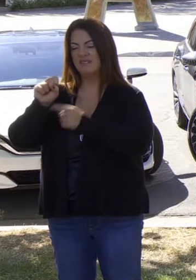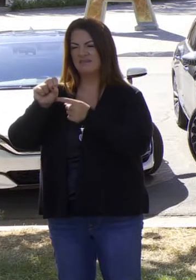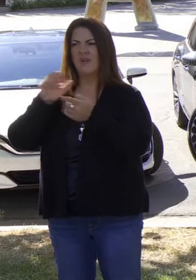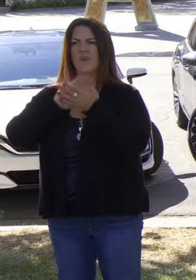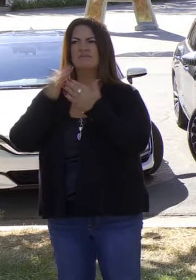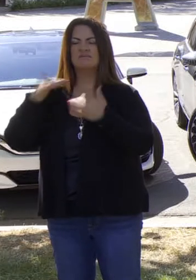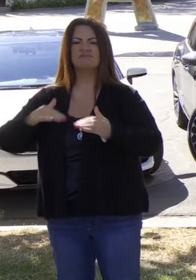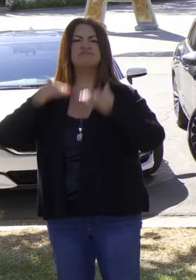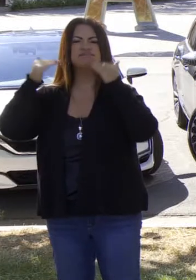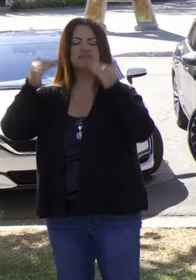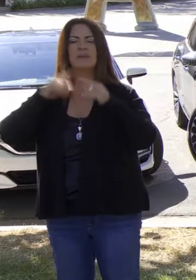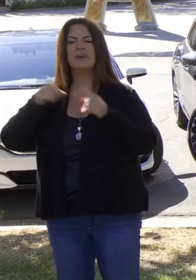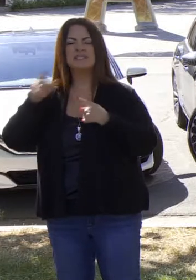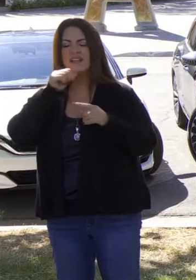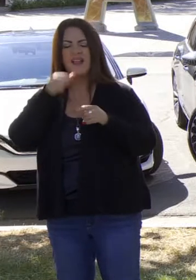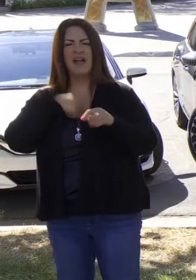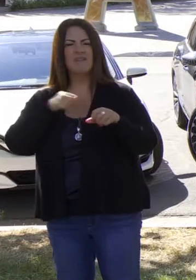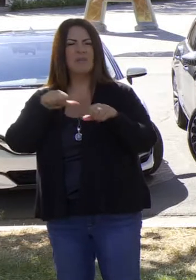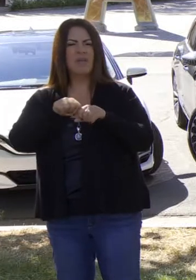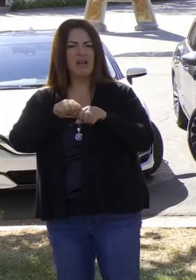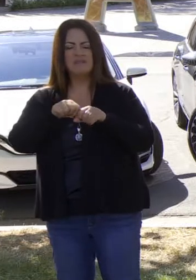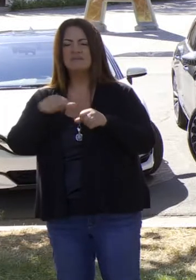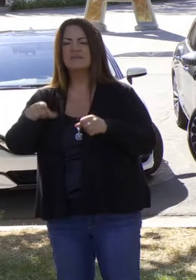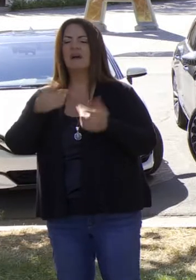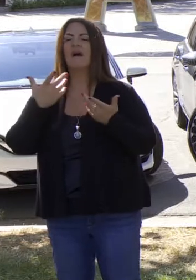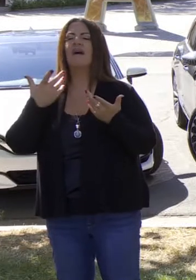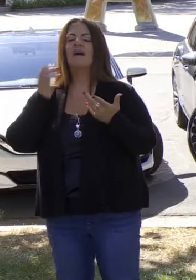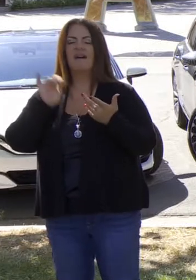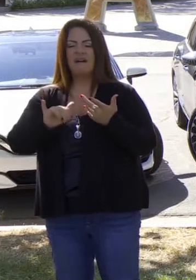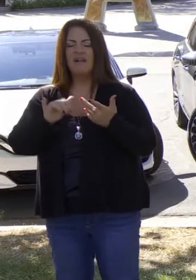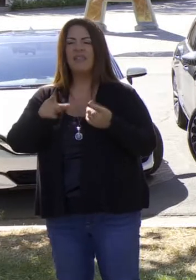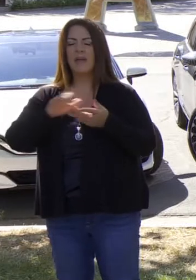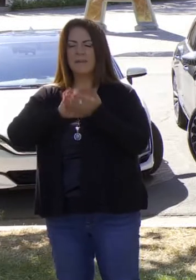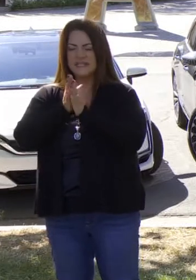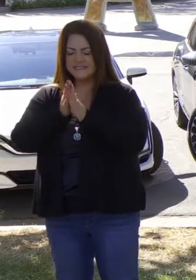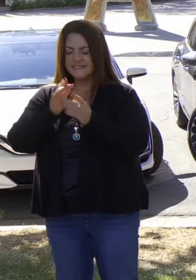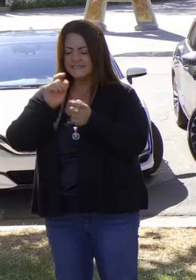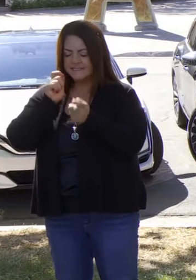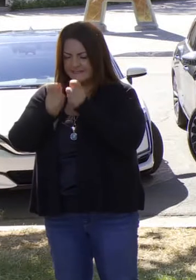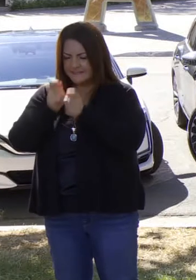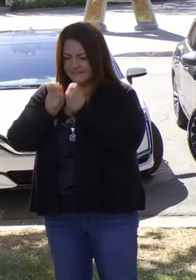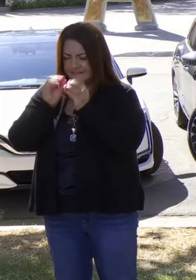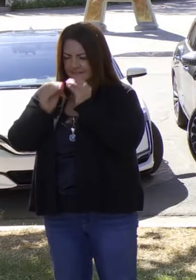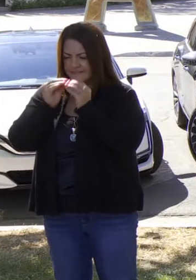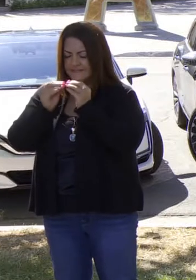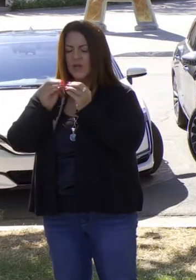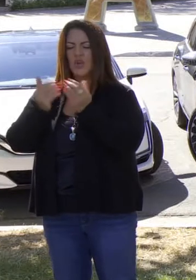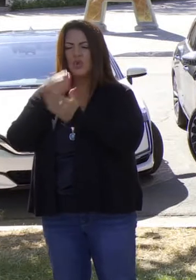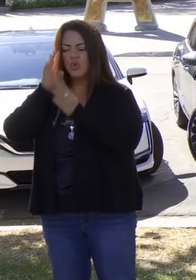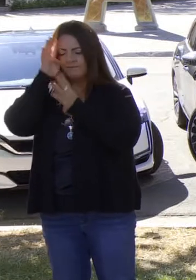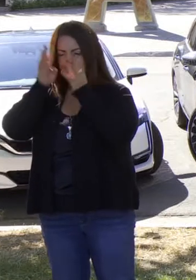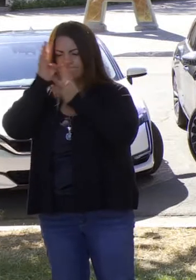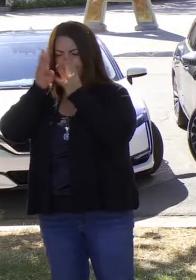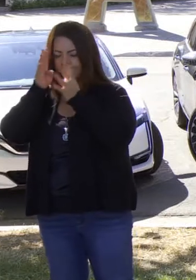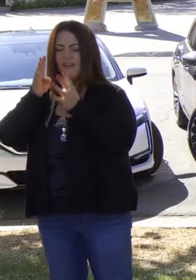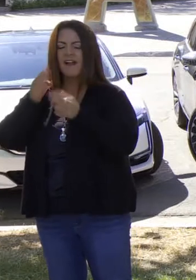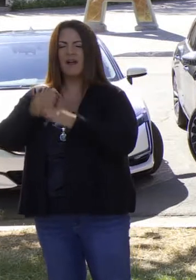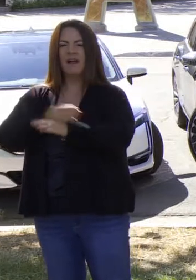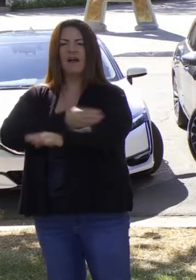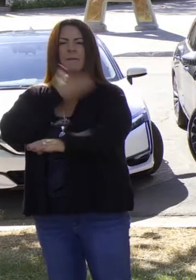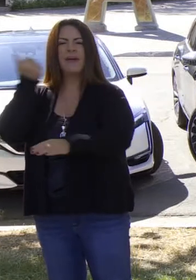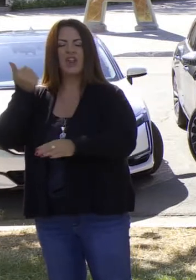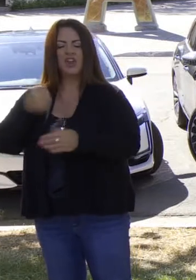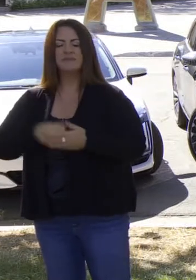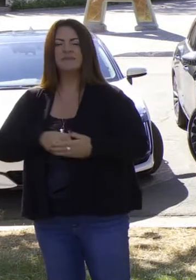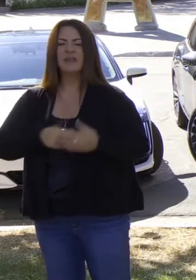adelantado y ni siquiera tenía un enchufe con el tiempo, tuvieron un motor pequeño